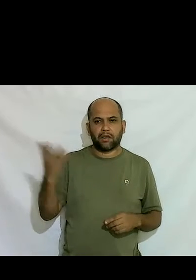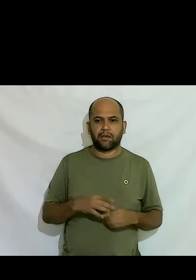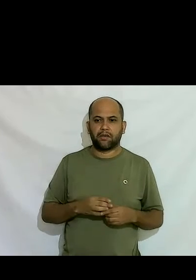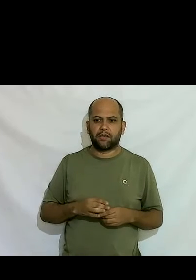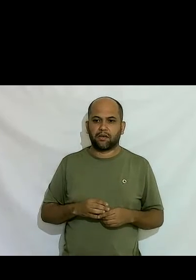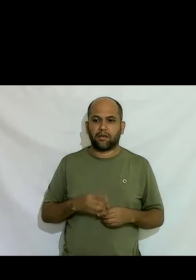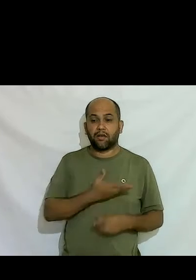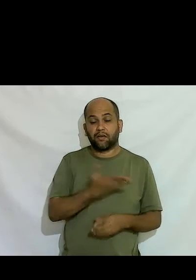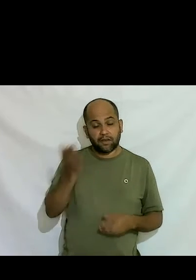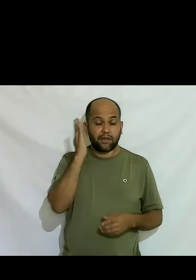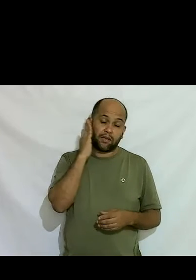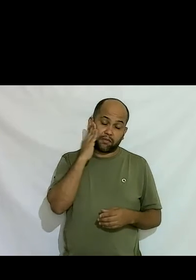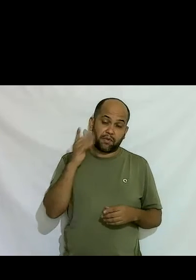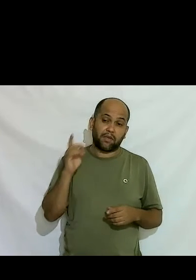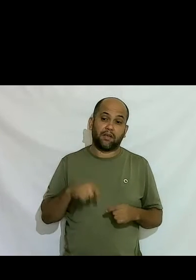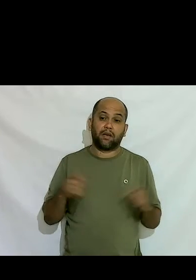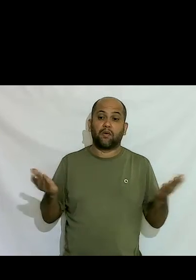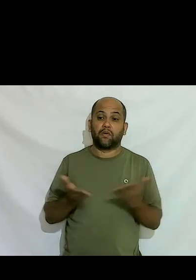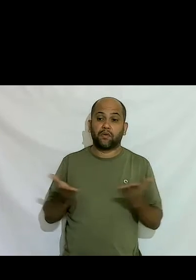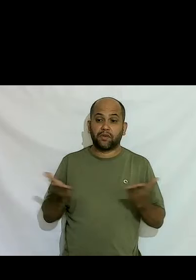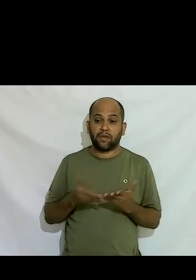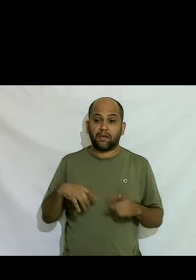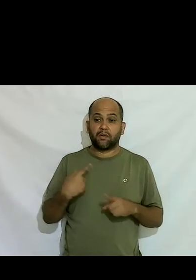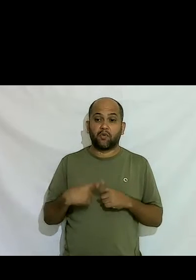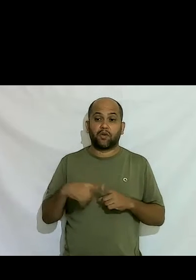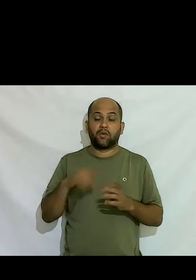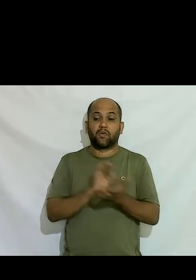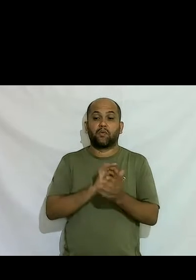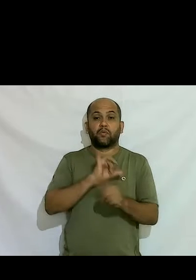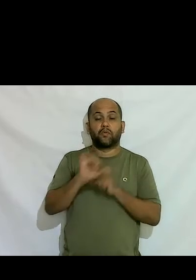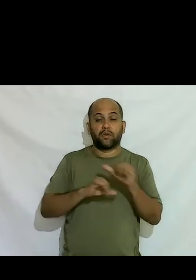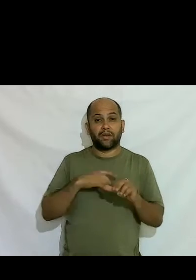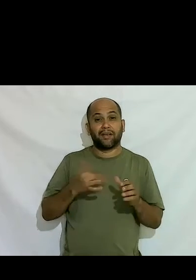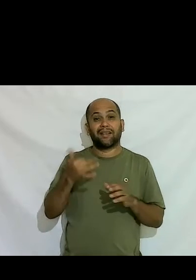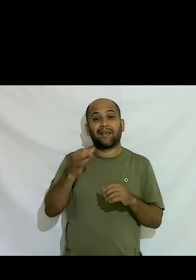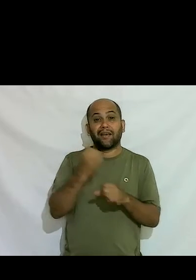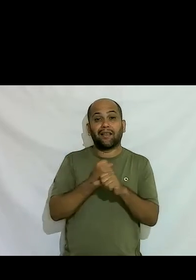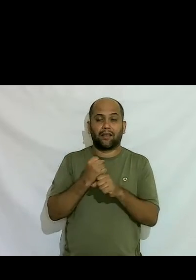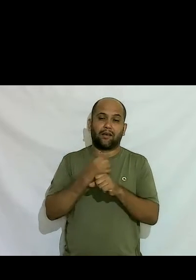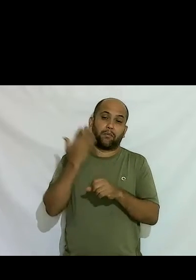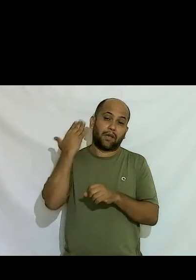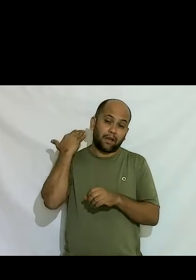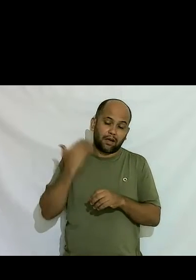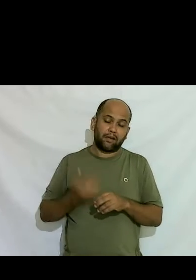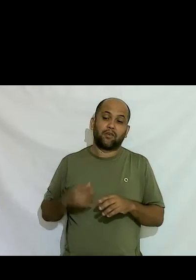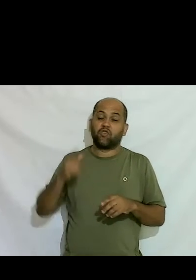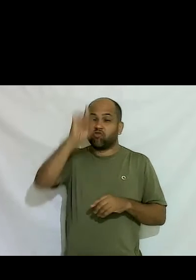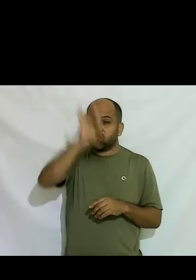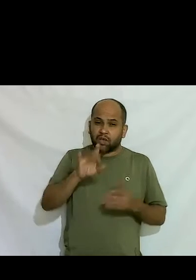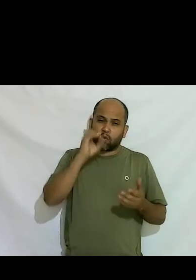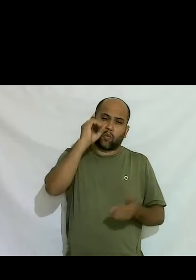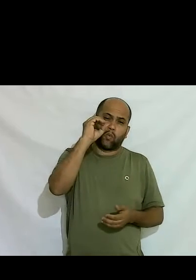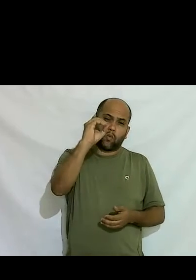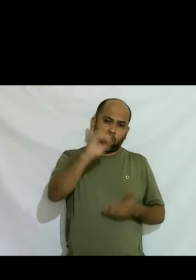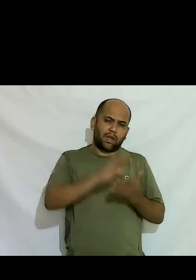saber disso inclusive hoje porque o mundo está mudando né há 10 anos atrás nós não tínhamos direitos nenhum né em